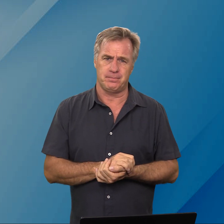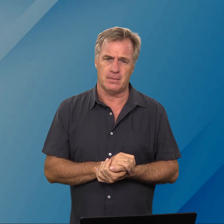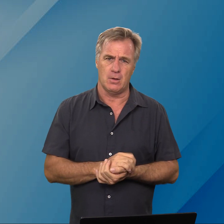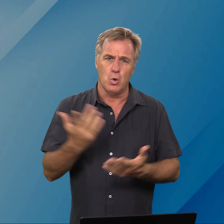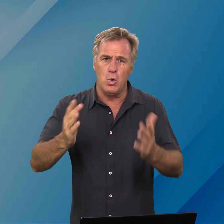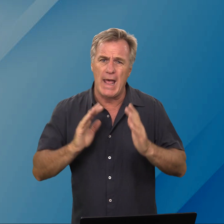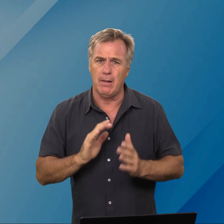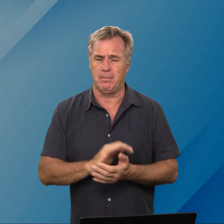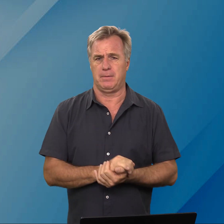hoe help